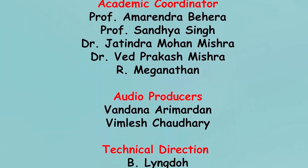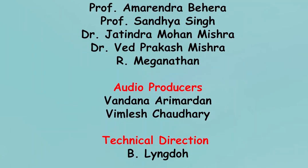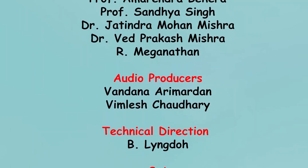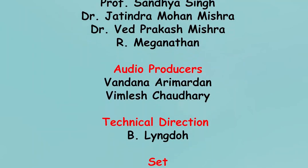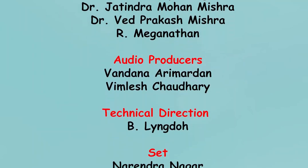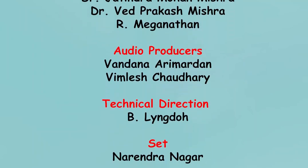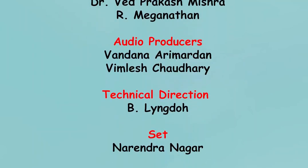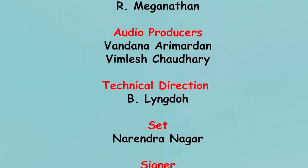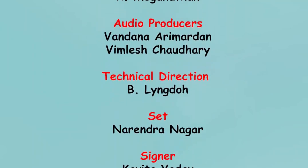कि बच्छुस